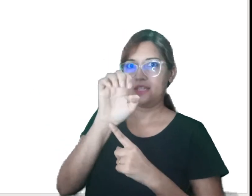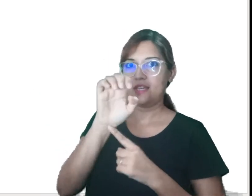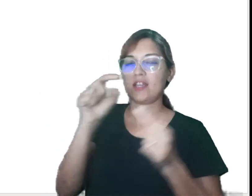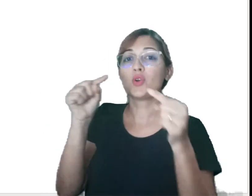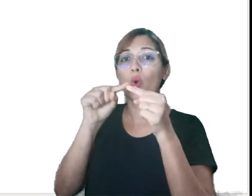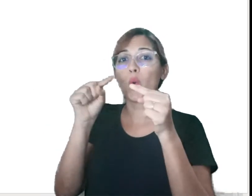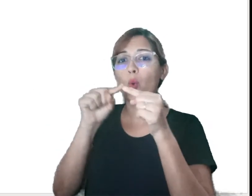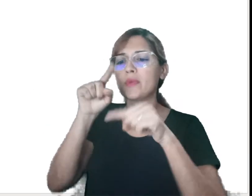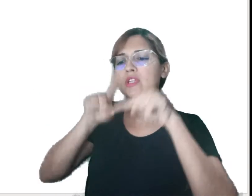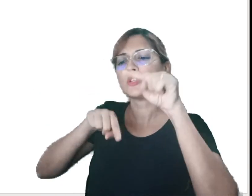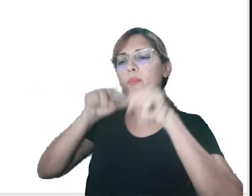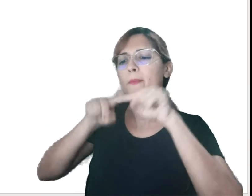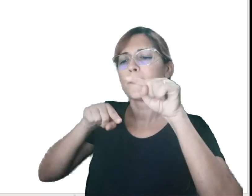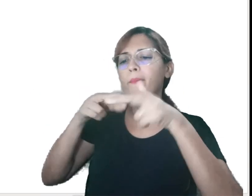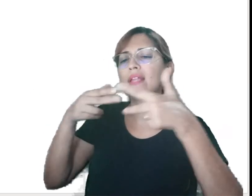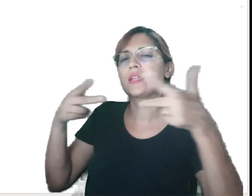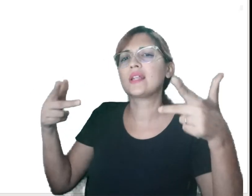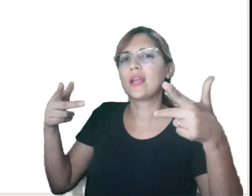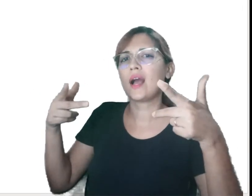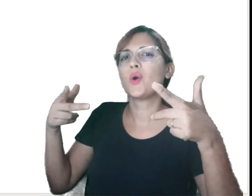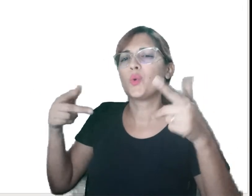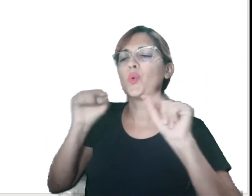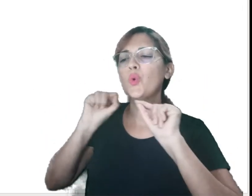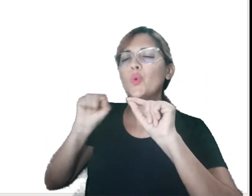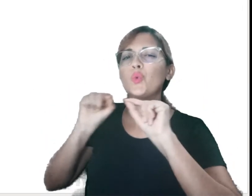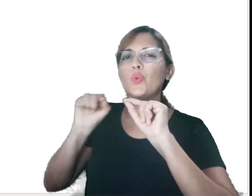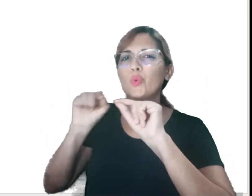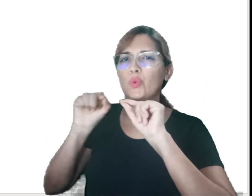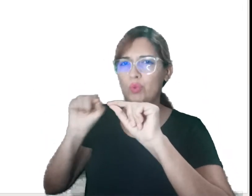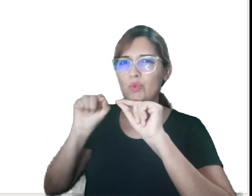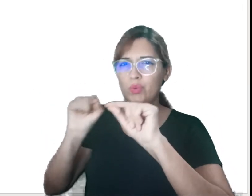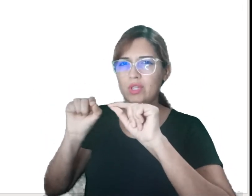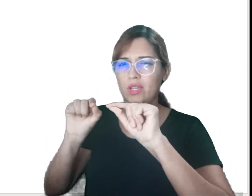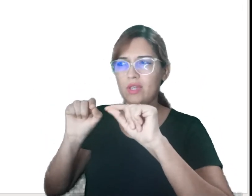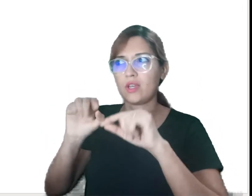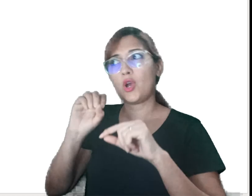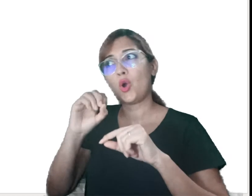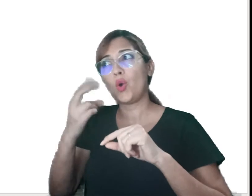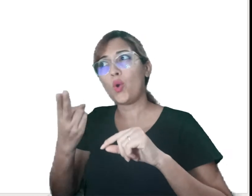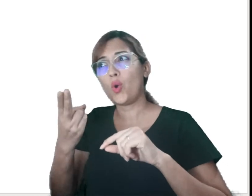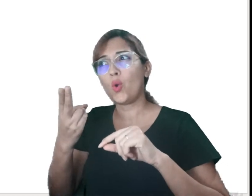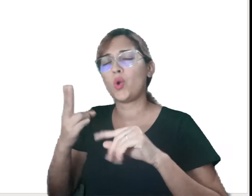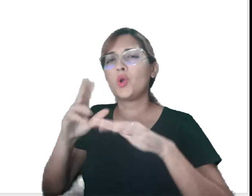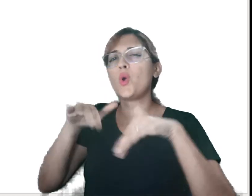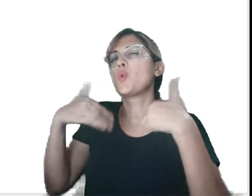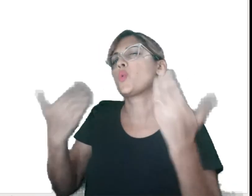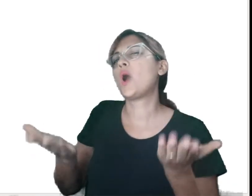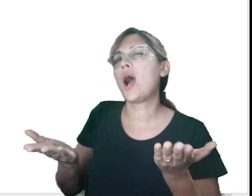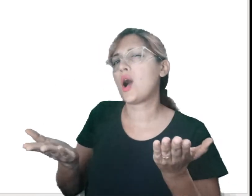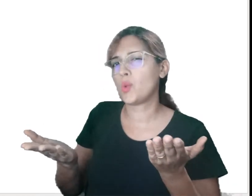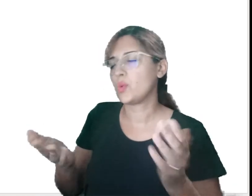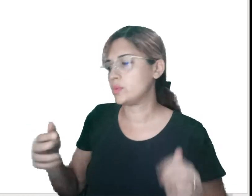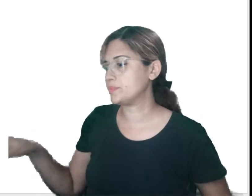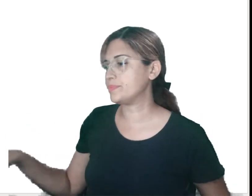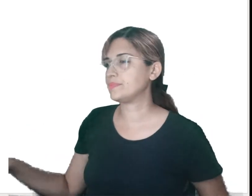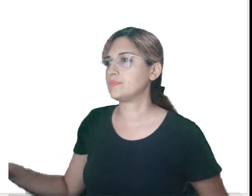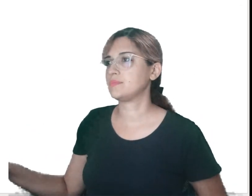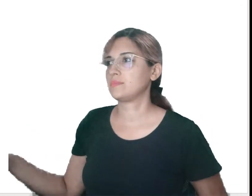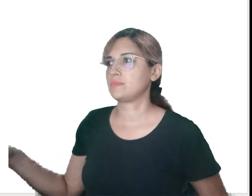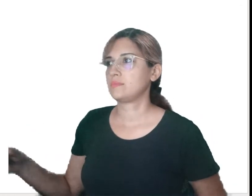Então, a preposição D está mostrando de que material aquele objeto é feito. Você pode se perguntar também qual.